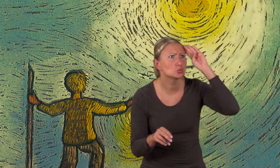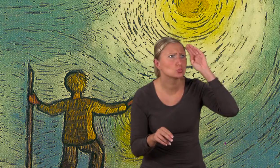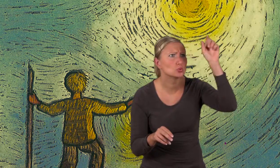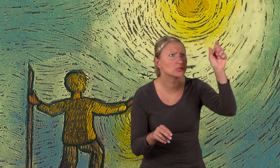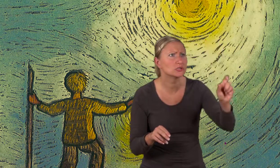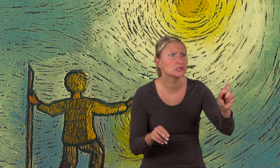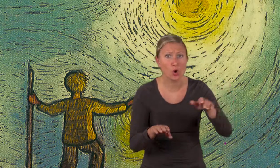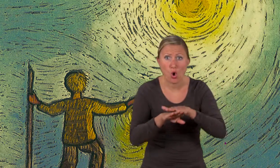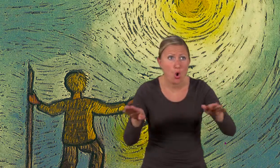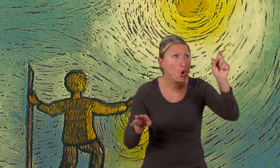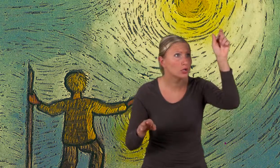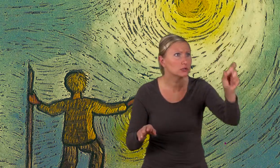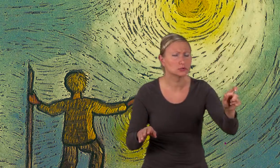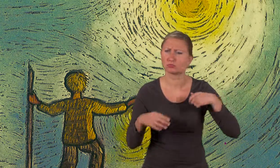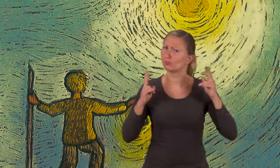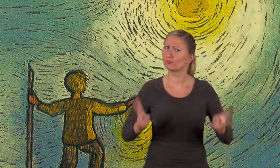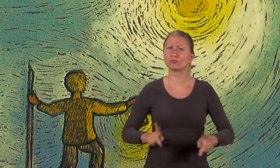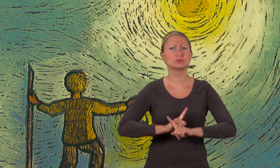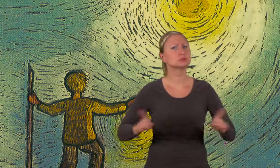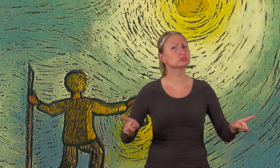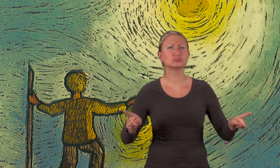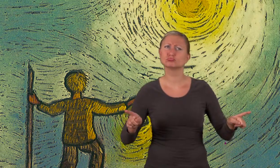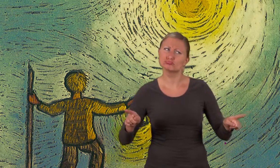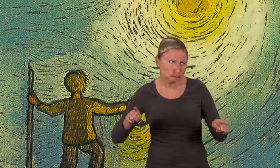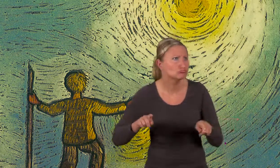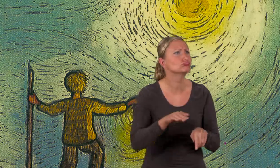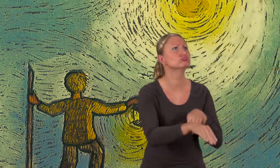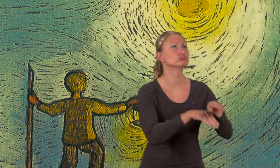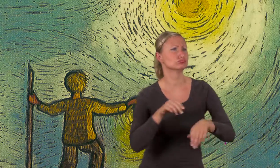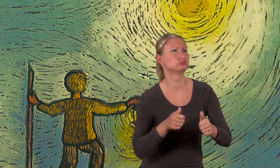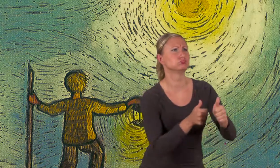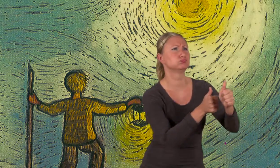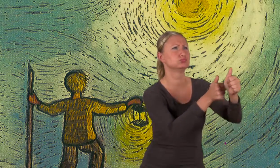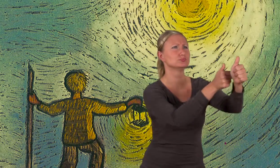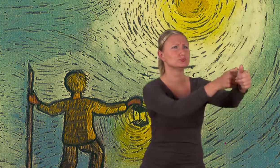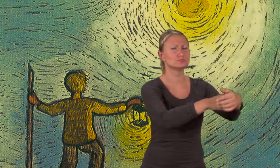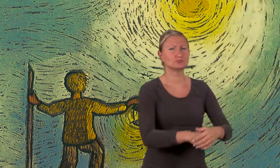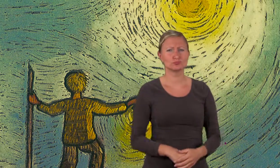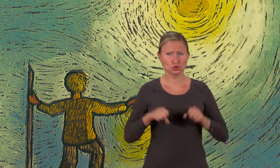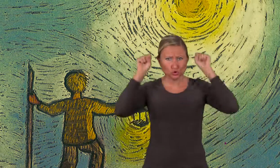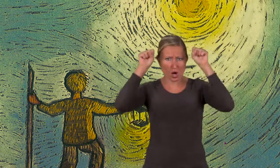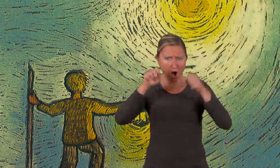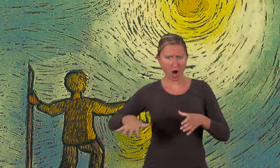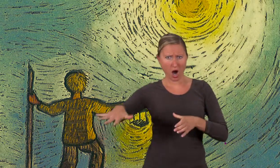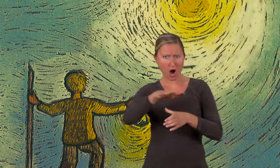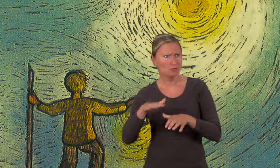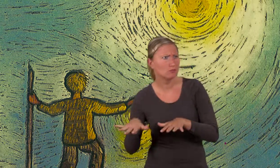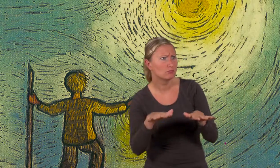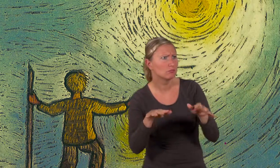Ohne den Jungen bleibe ich nicht hier, sagte der kleine Hund und folgte seinen Spuren. Ohne den